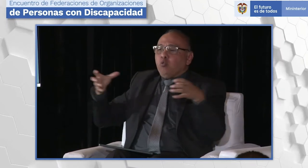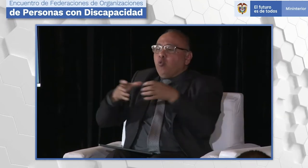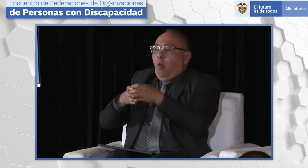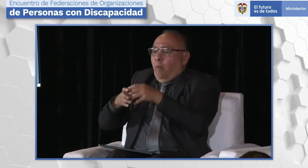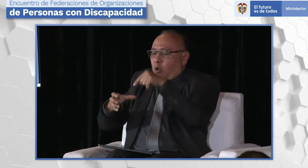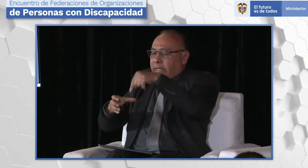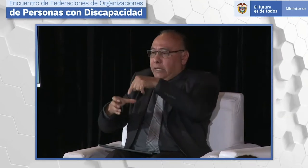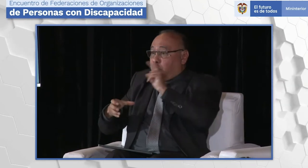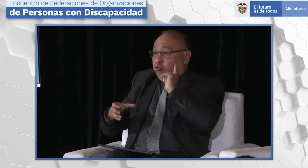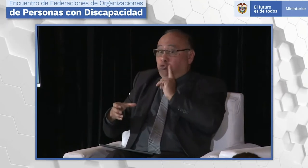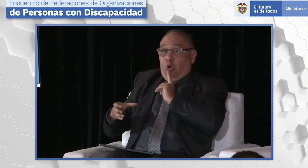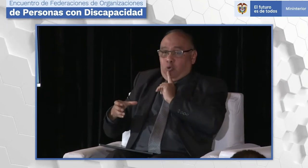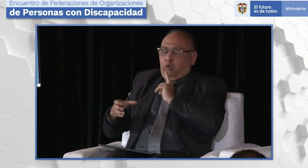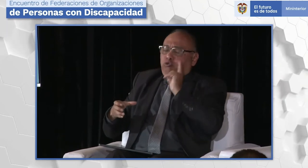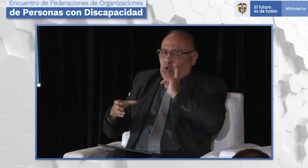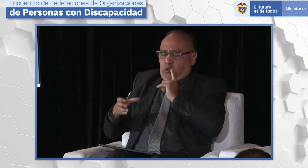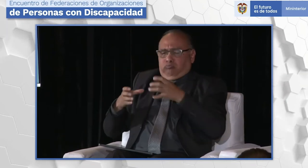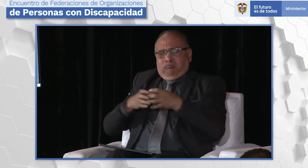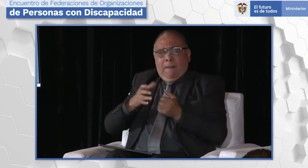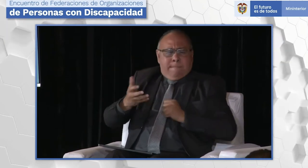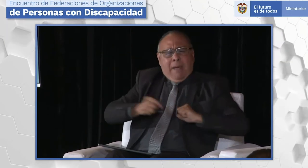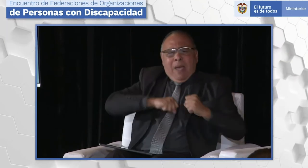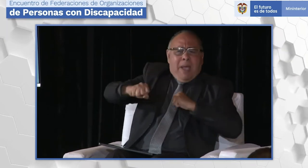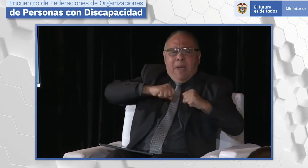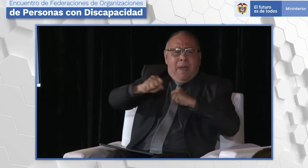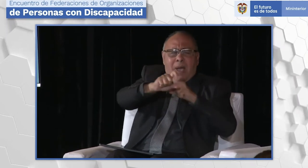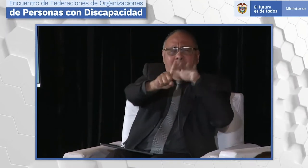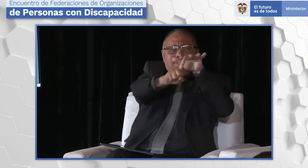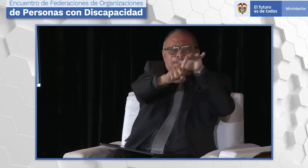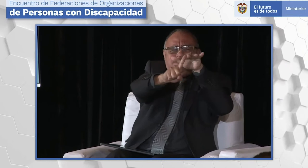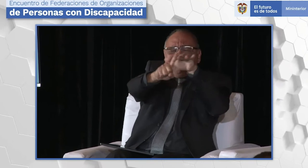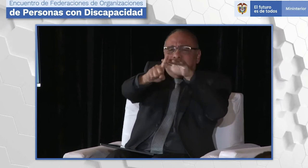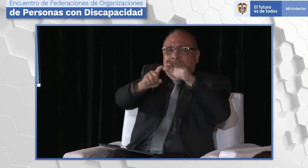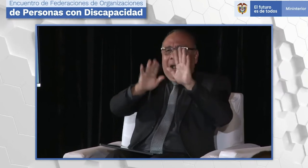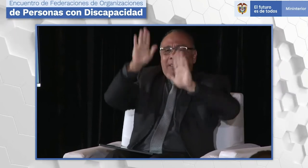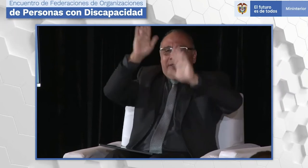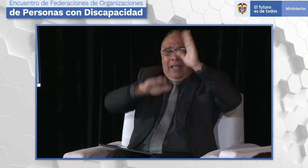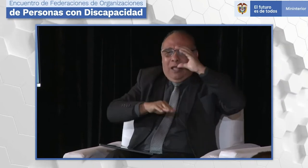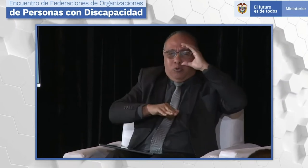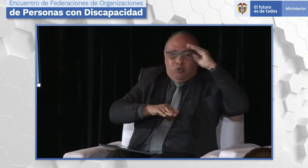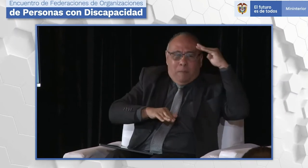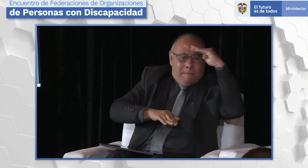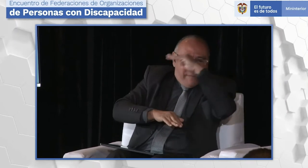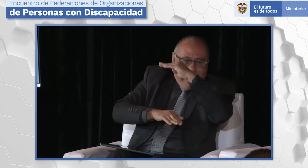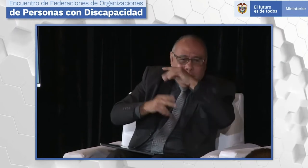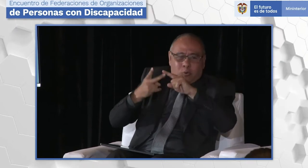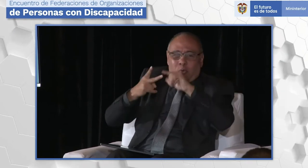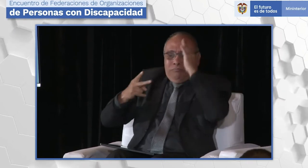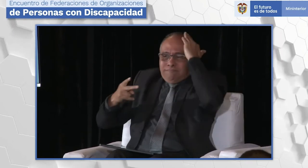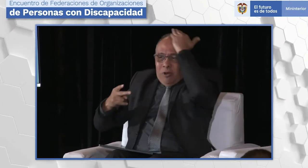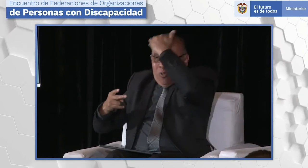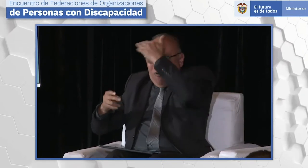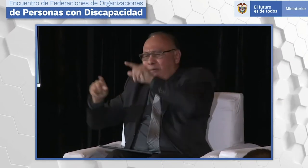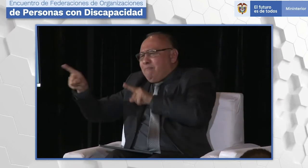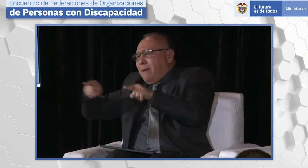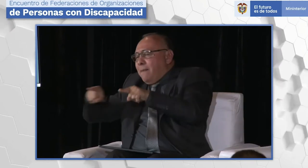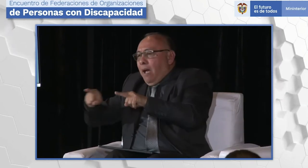se nos han presentado. Volvamos a los candidatos presidenciales. Hay muchas personas sordas que se movilizaron. Hicieron incidencia ante Petro,